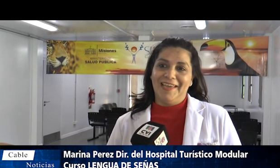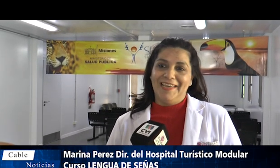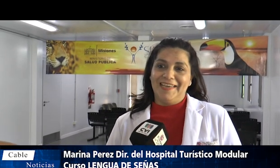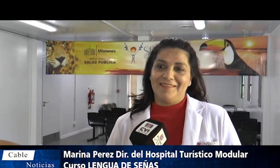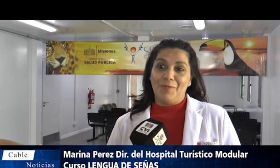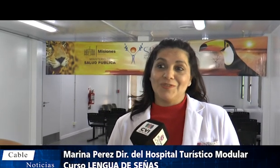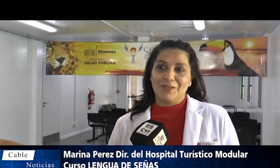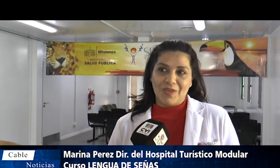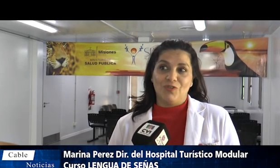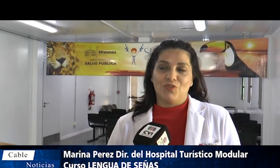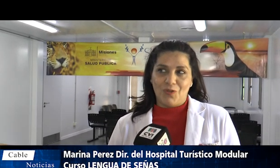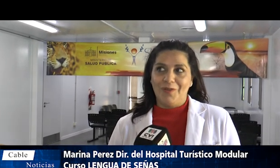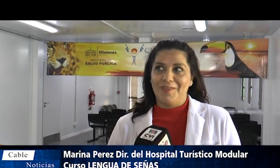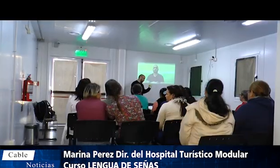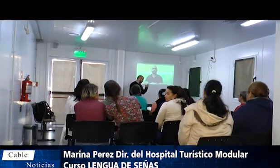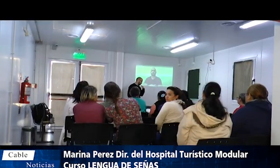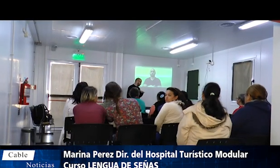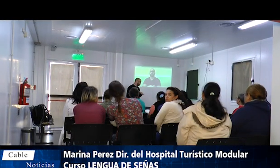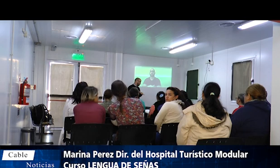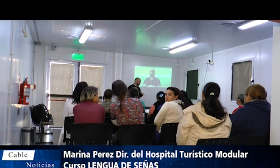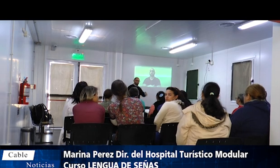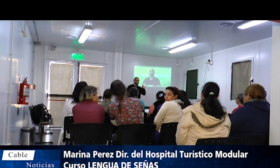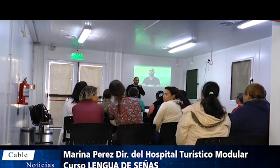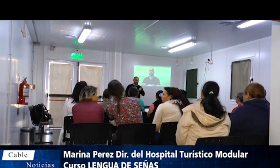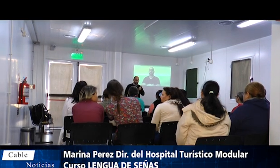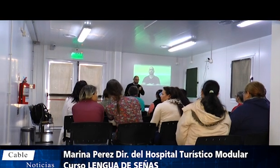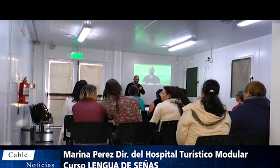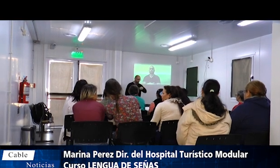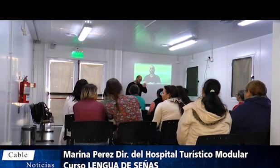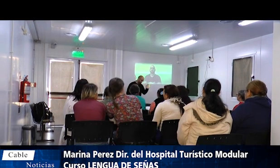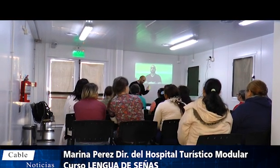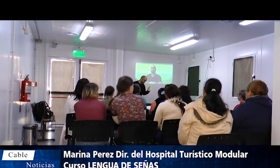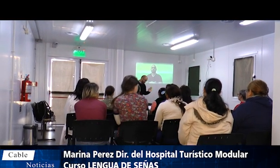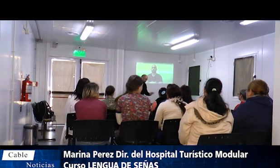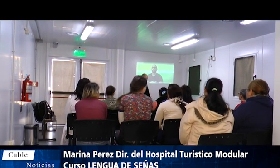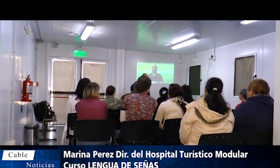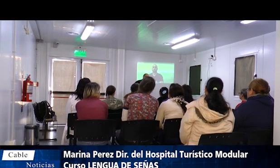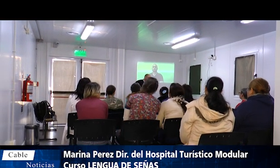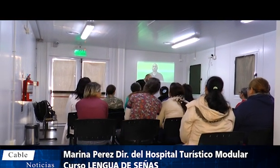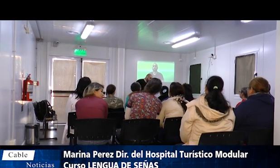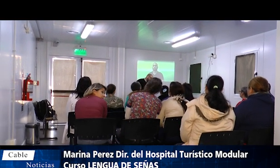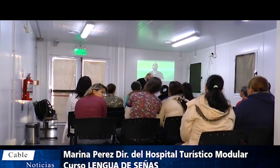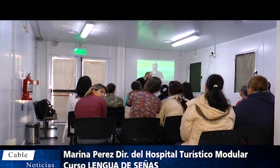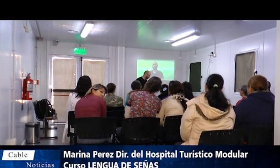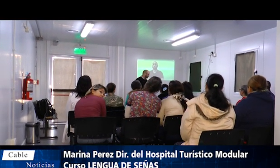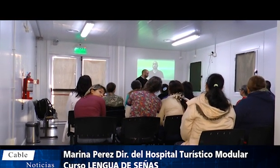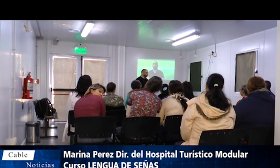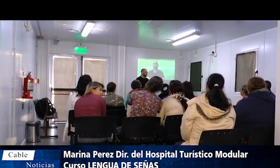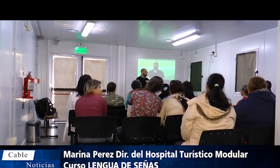estamos estudiando todos los días lo que nos dice el profesor, nos enfatiza eso. El profesor